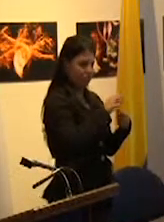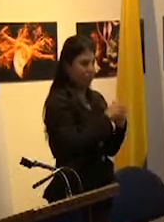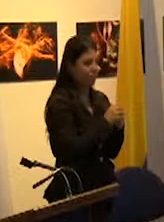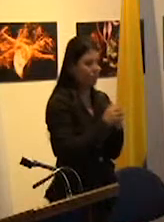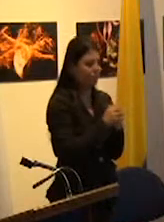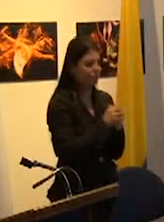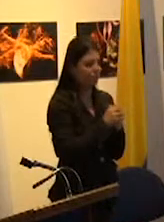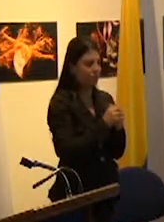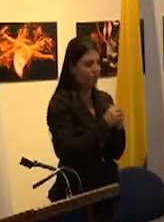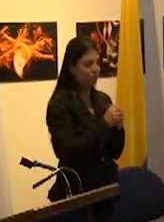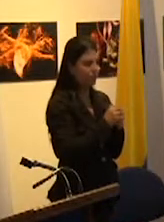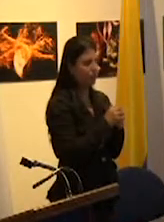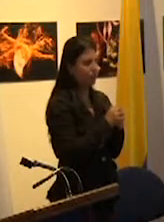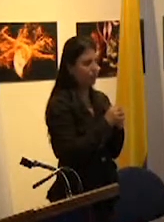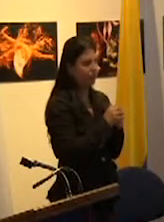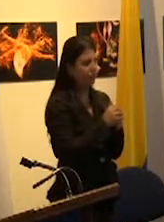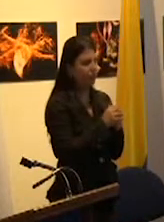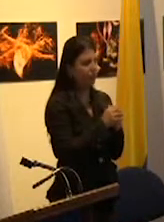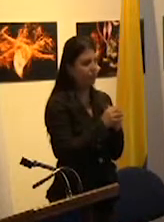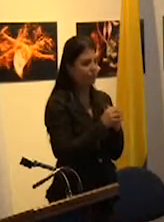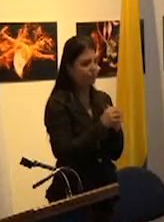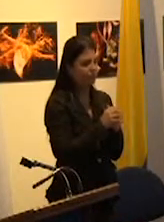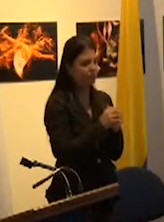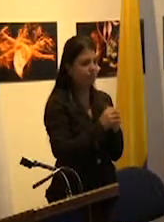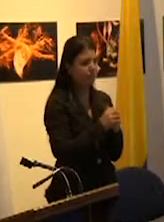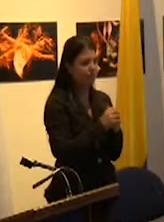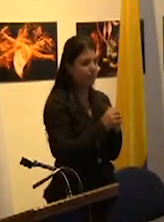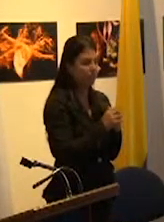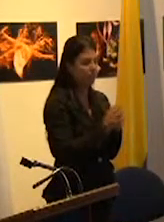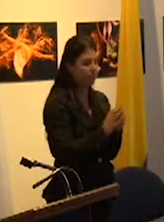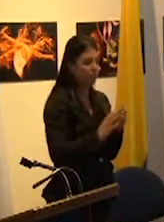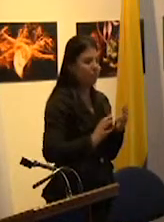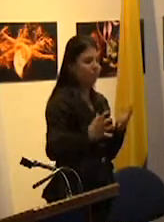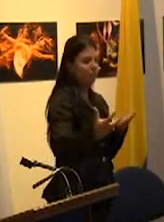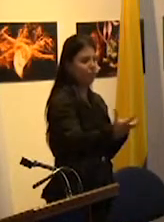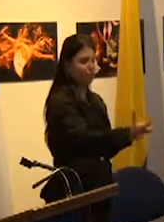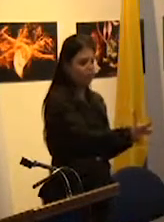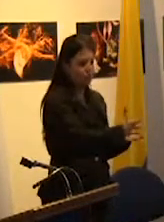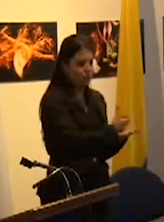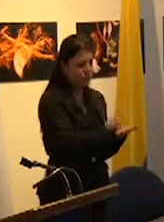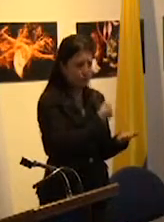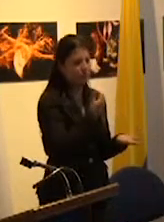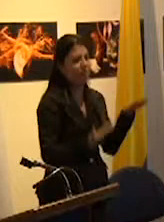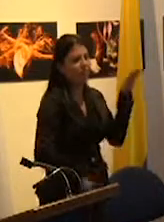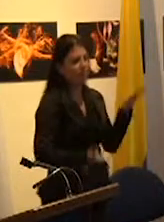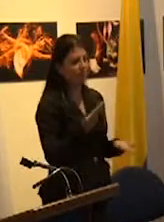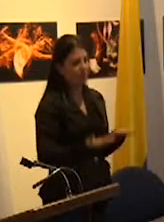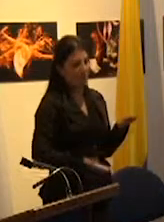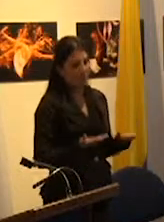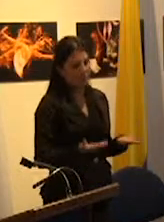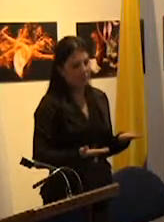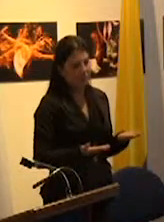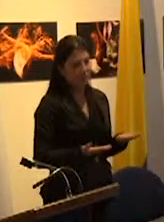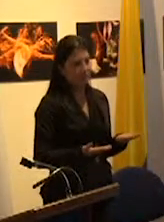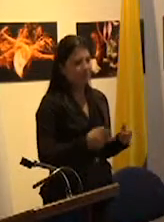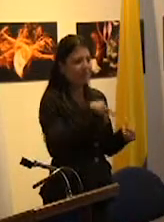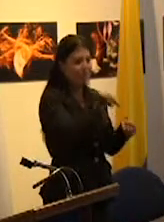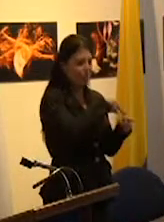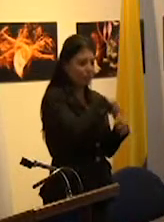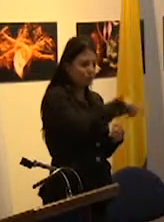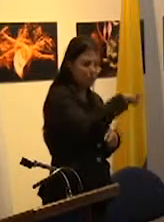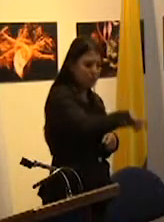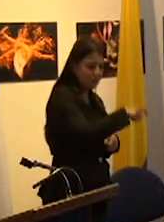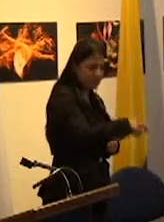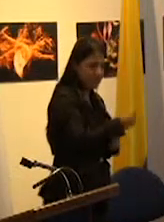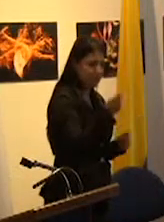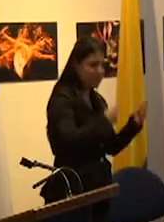al que se accede particularmente por las capacidades y los recursos requeridos